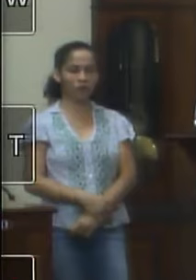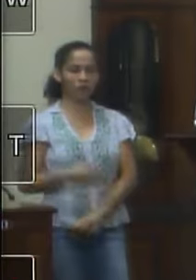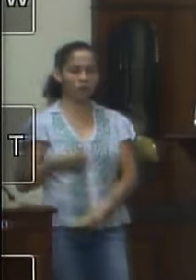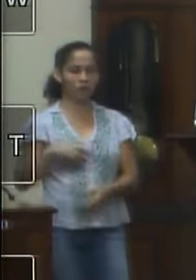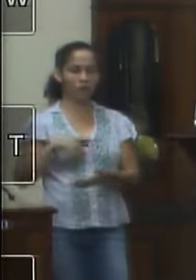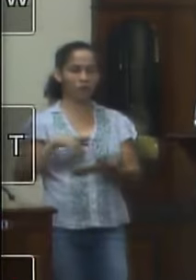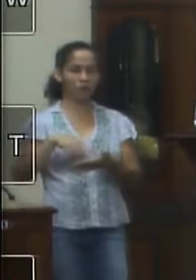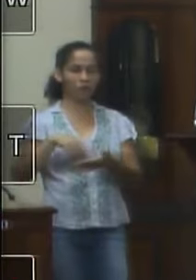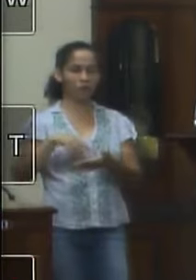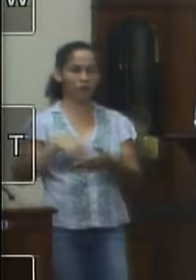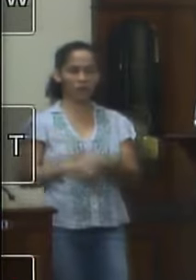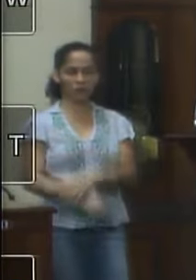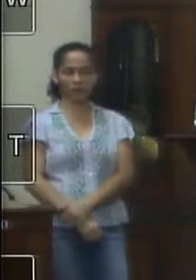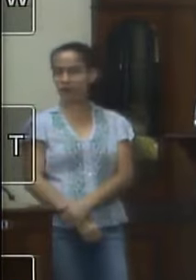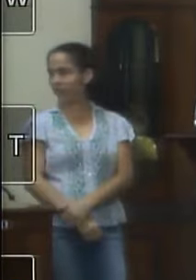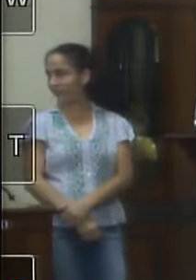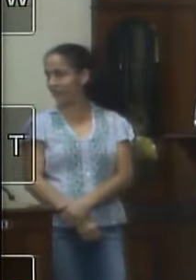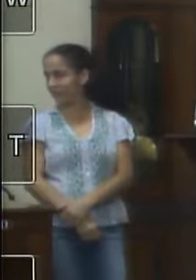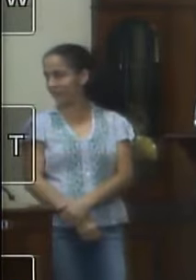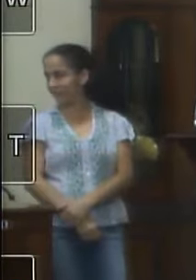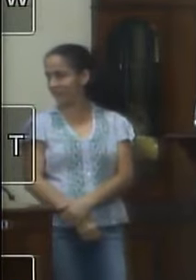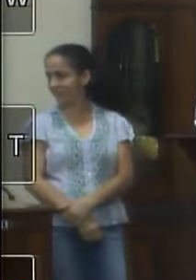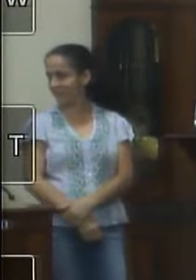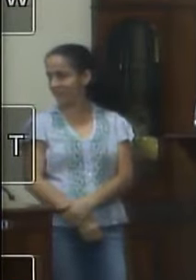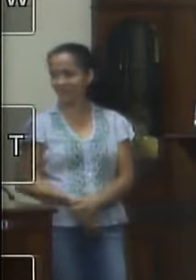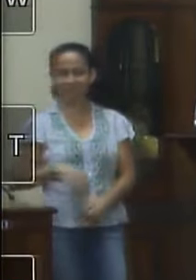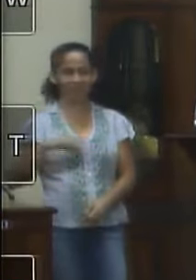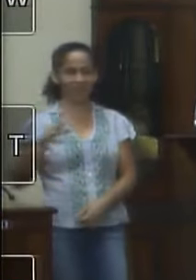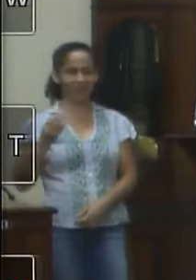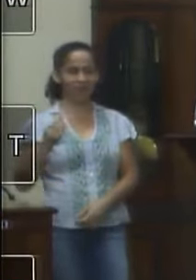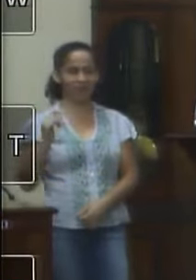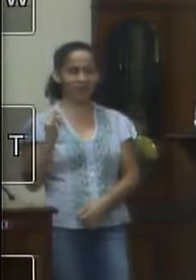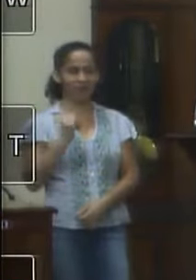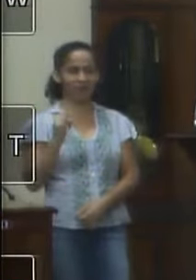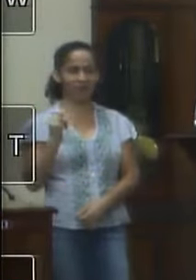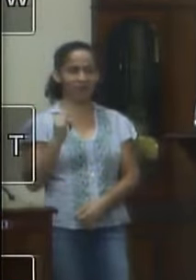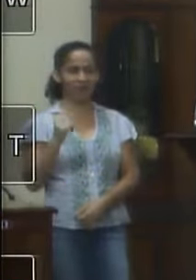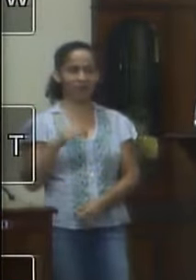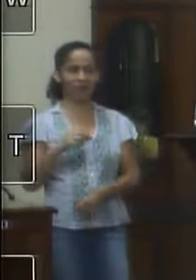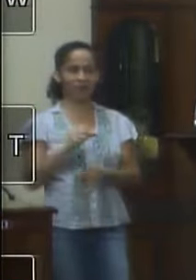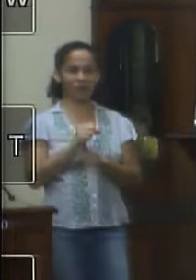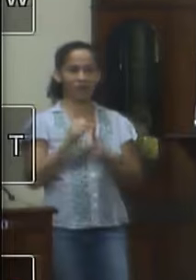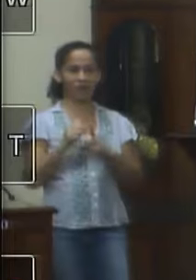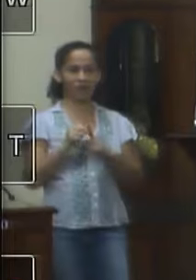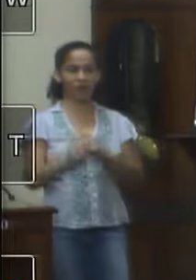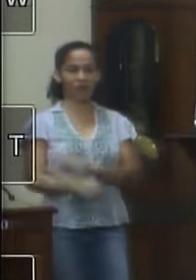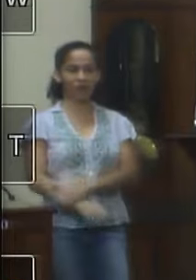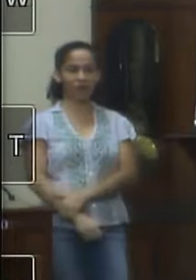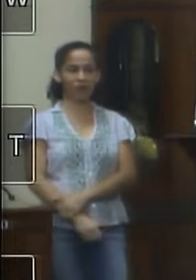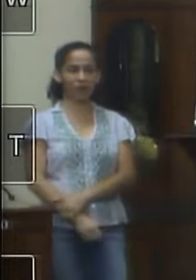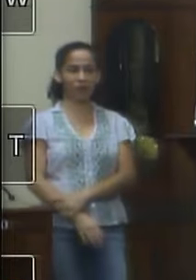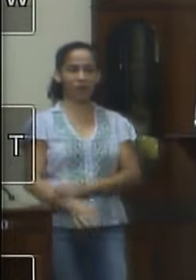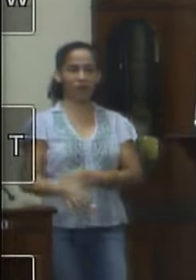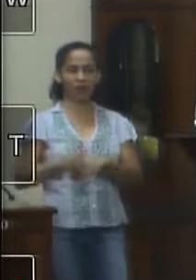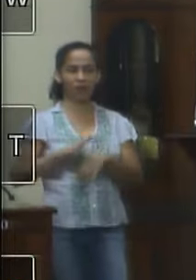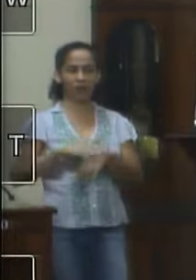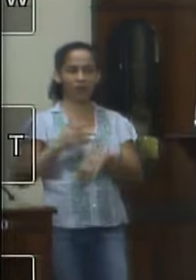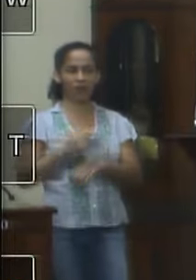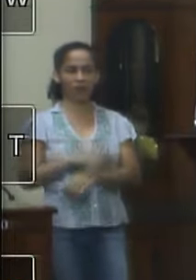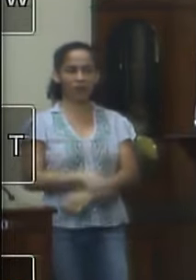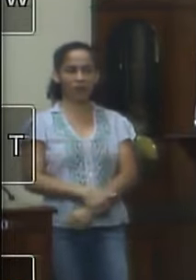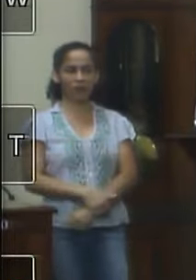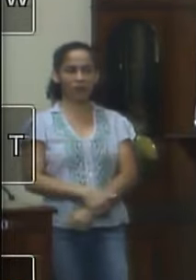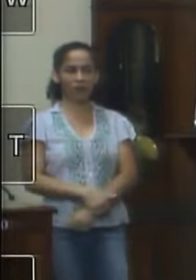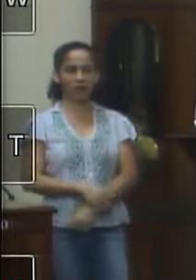requerimento ao Instituto Municipal da Providência da Previdência Social e mais uma vez ela na